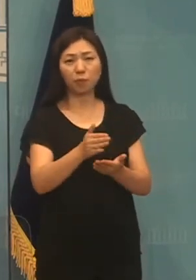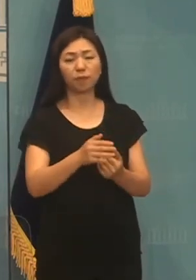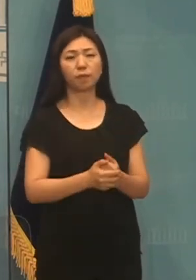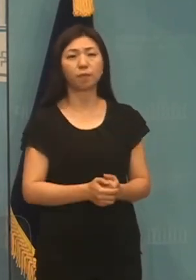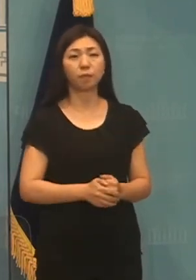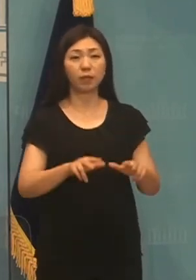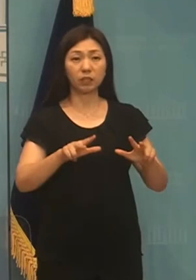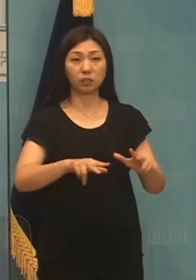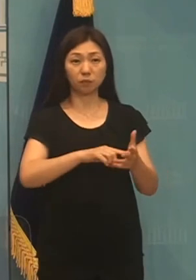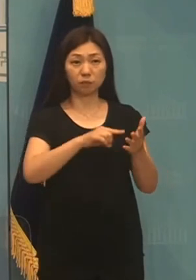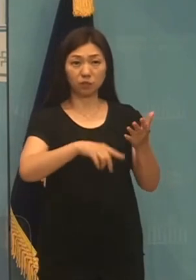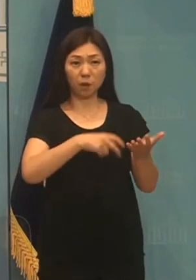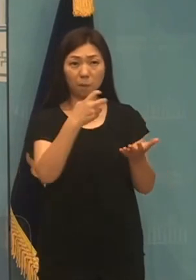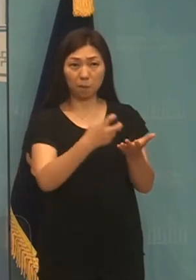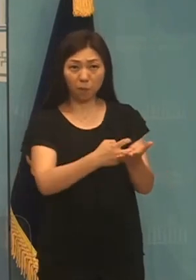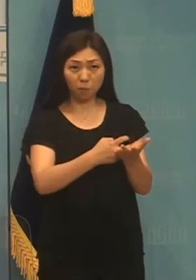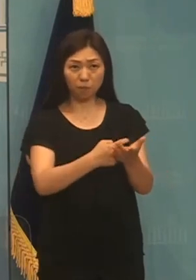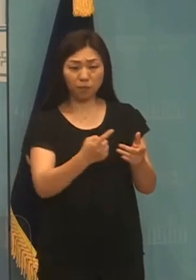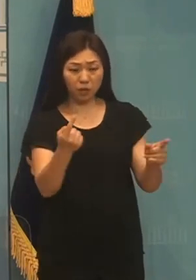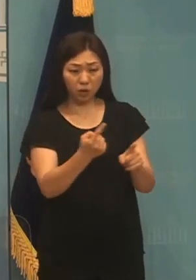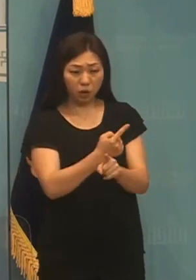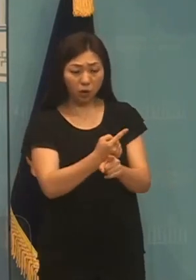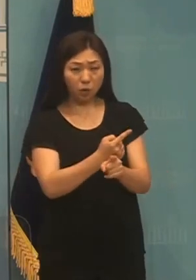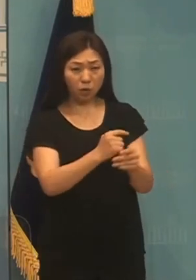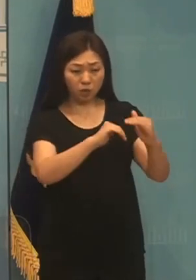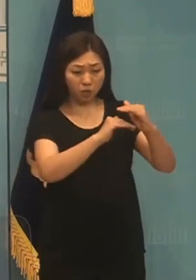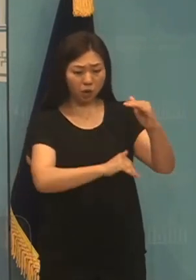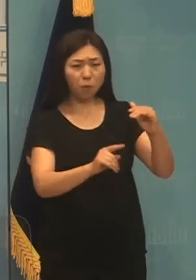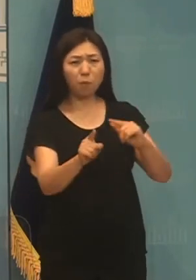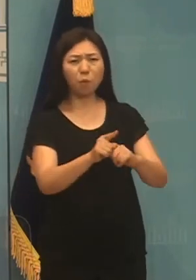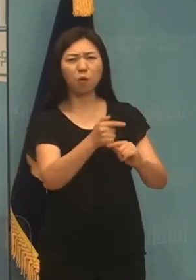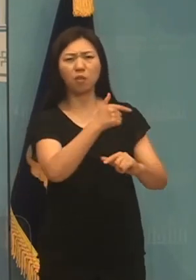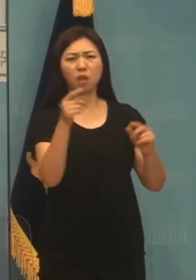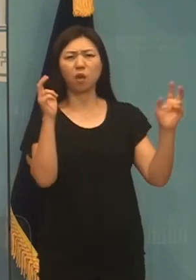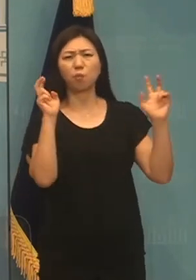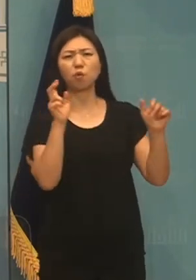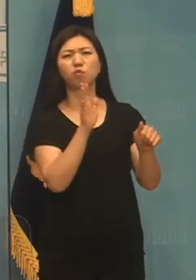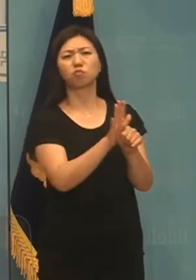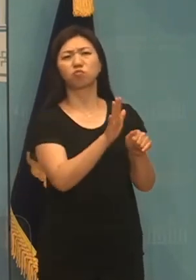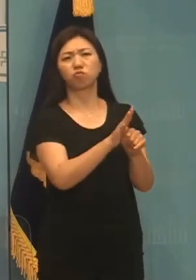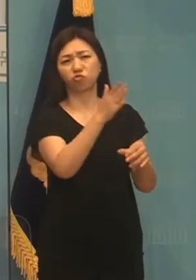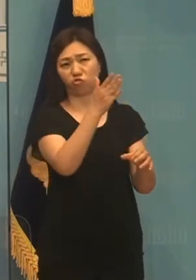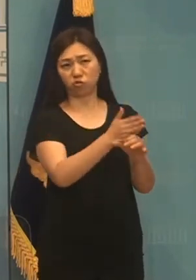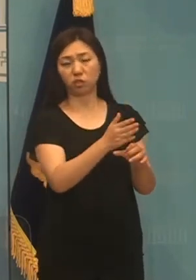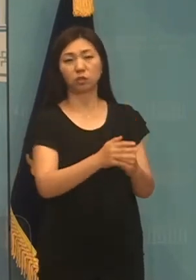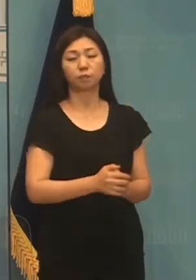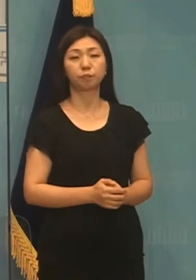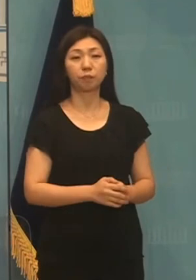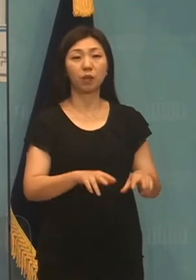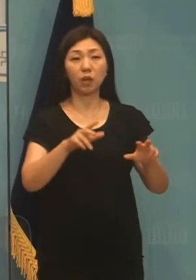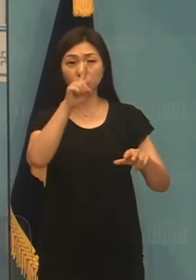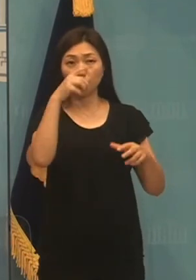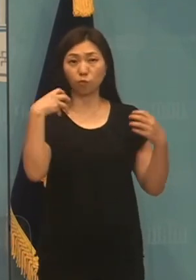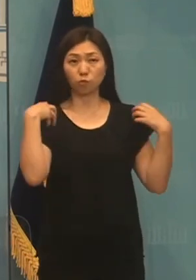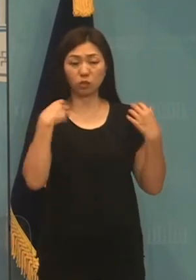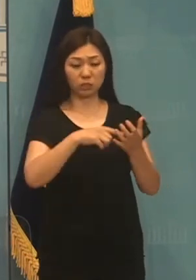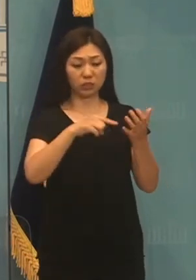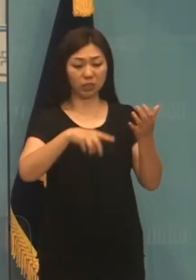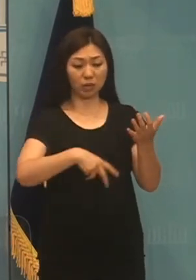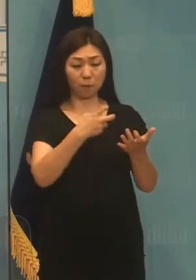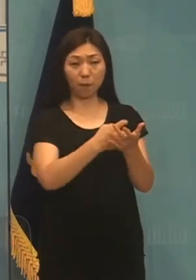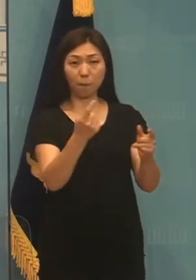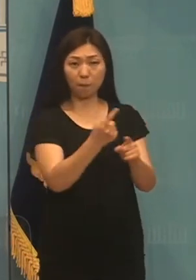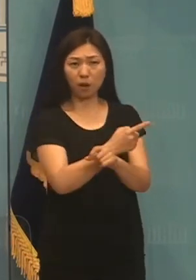개정안은 대기업 편향 일색이었습니다. 정부는 이번 세법 개정으로 1조